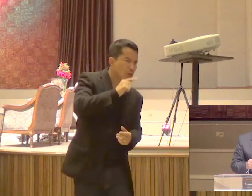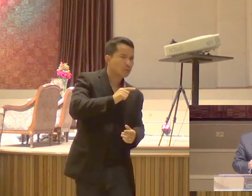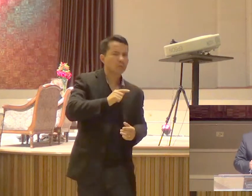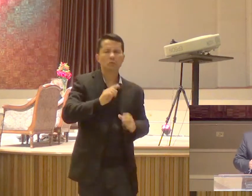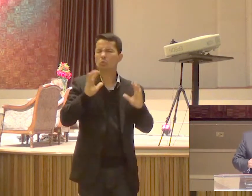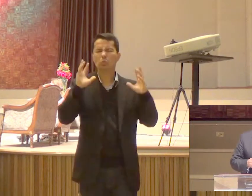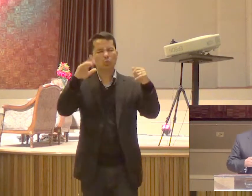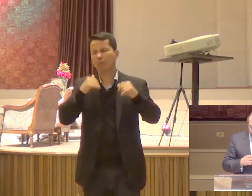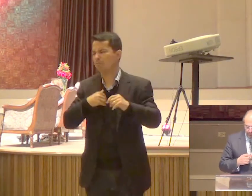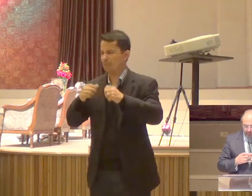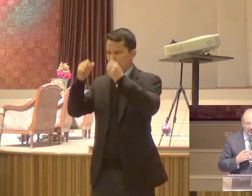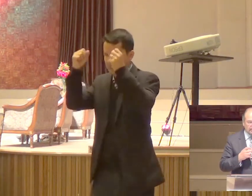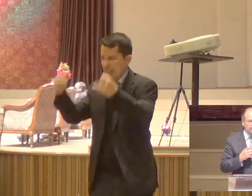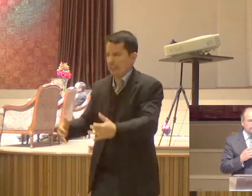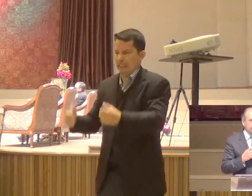Em nosso Senhor Jesus Cristo